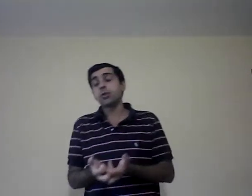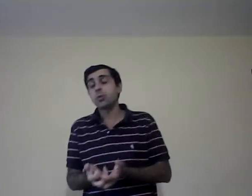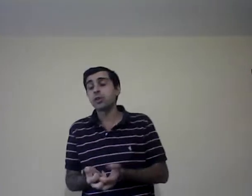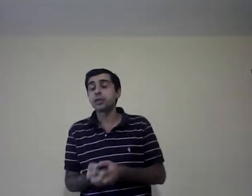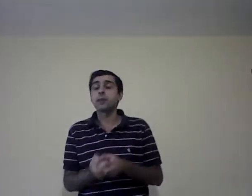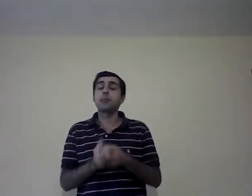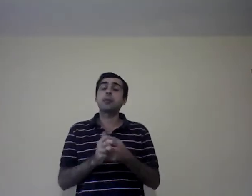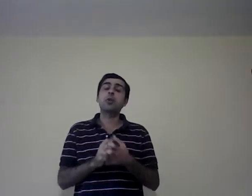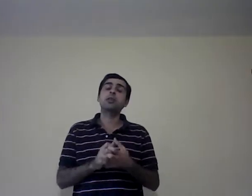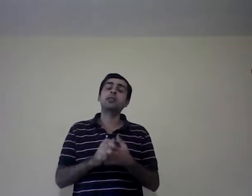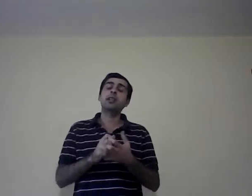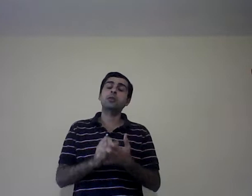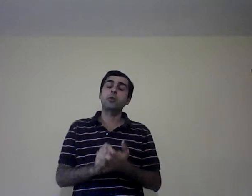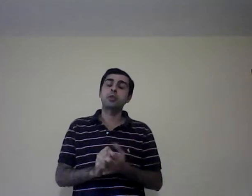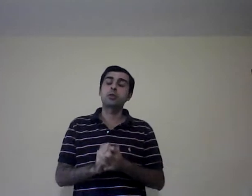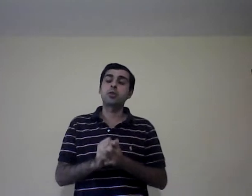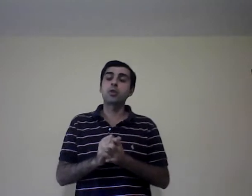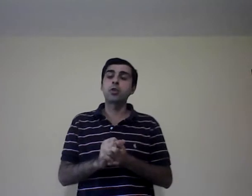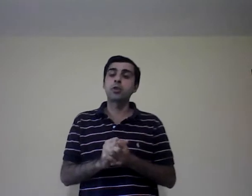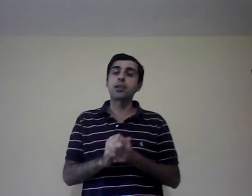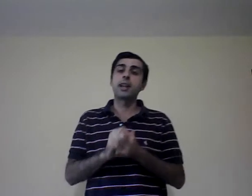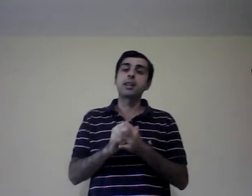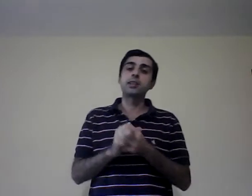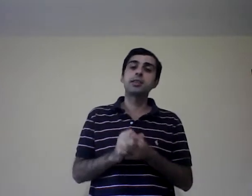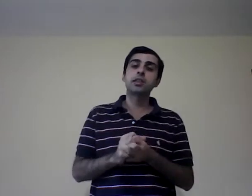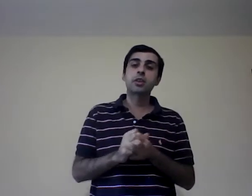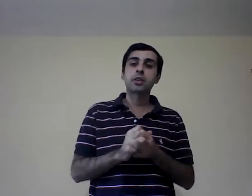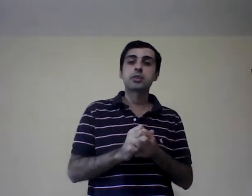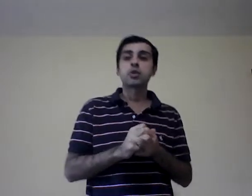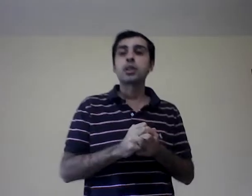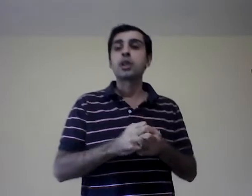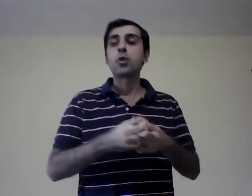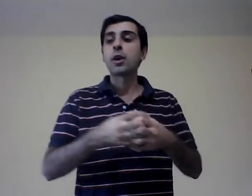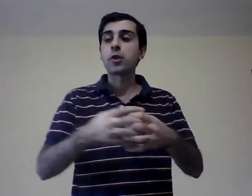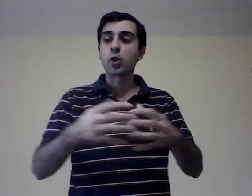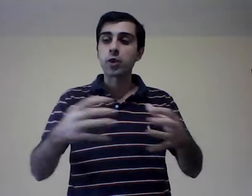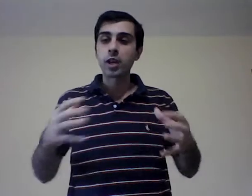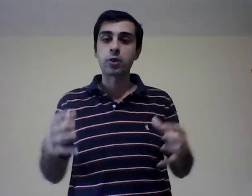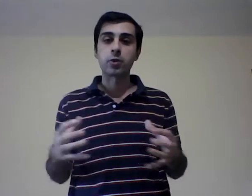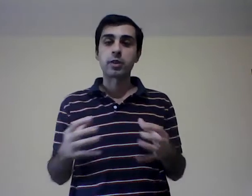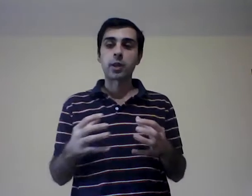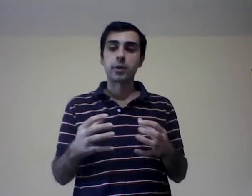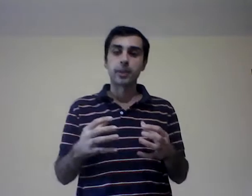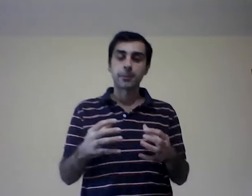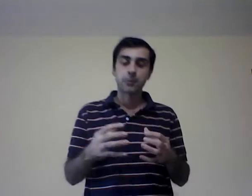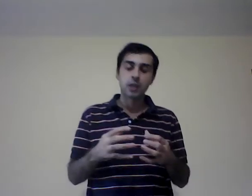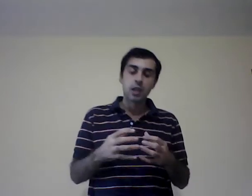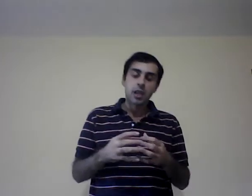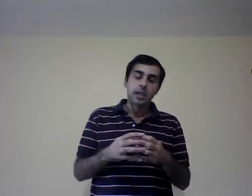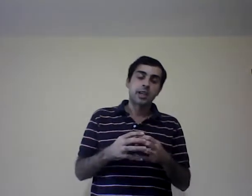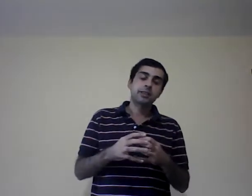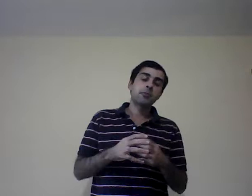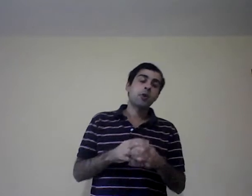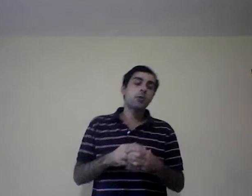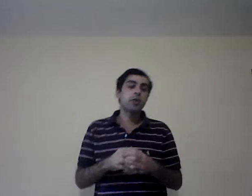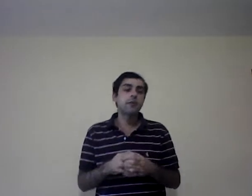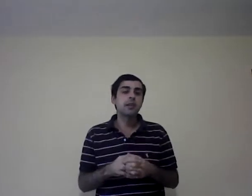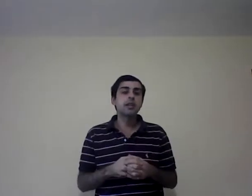cuenta, vamos interactuando con las distintas organizaciones que nos van rodeando nuestra vida. Y así podemos definir